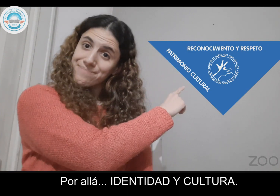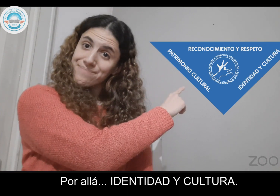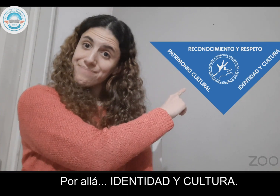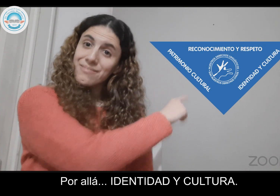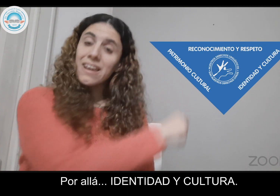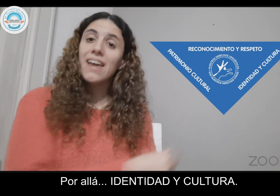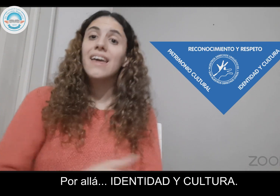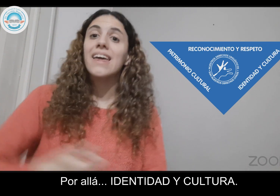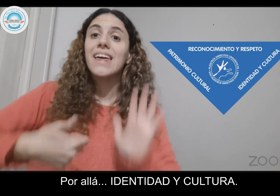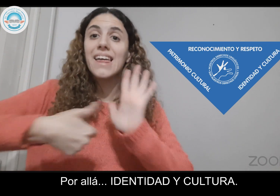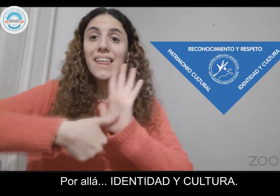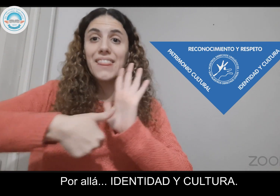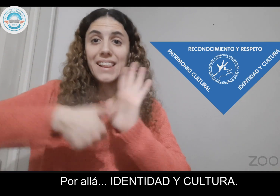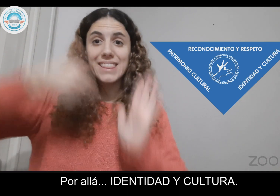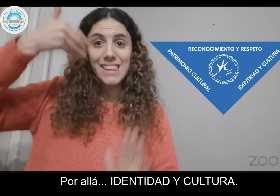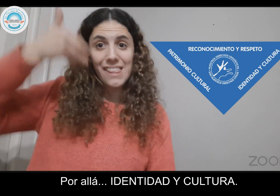Por allá, identidad y cultura.